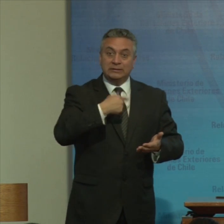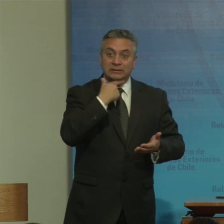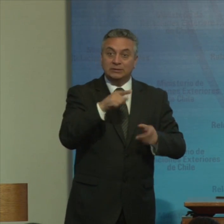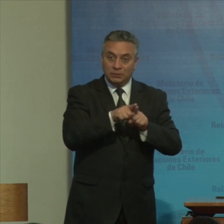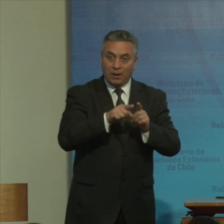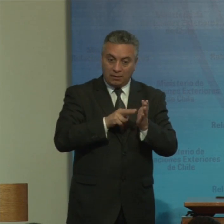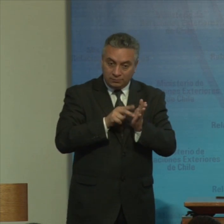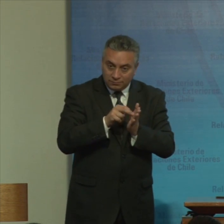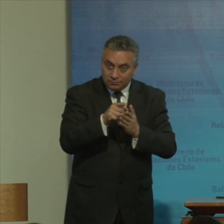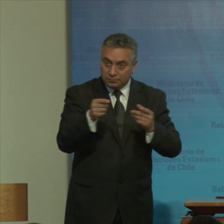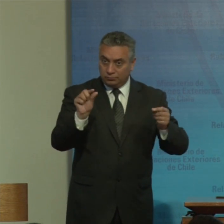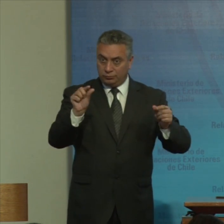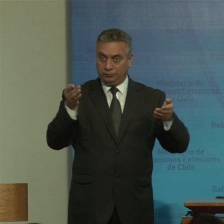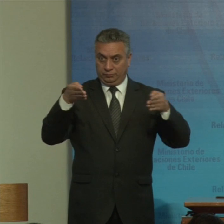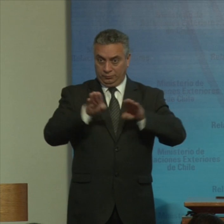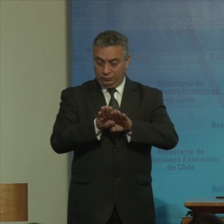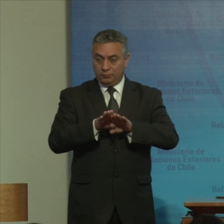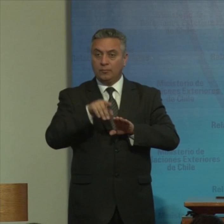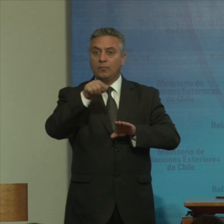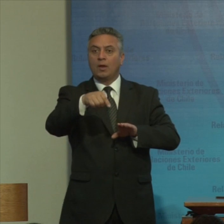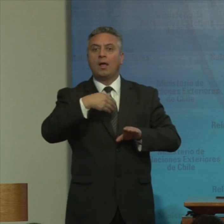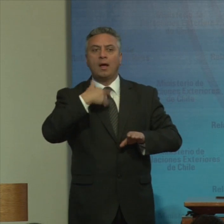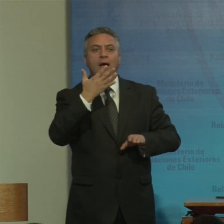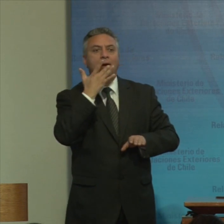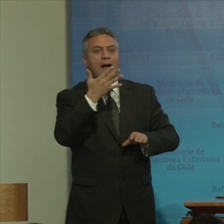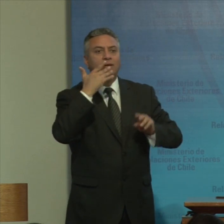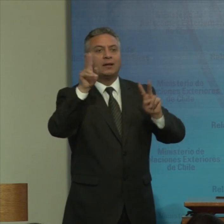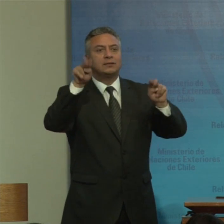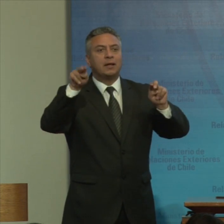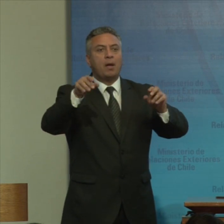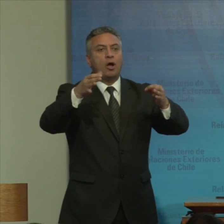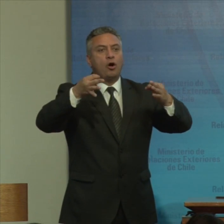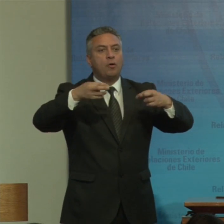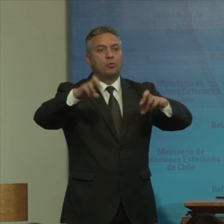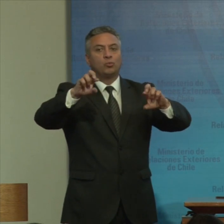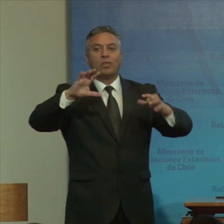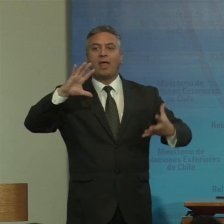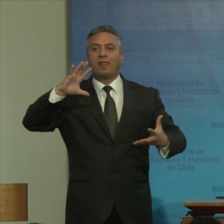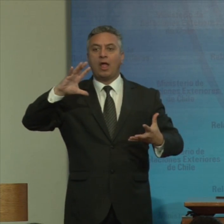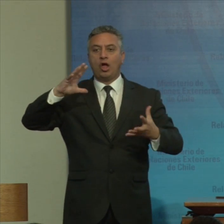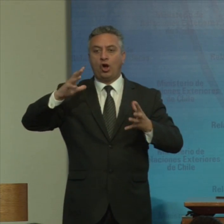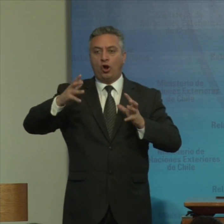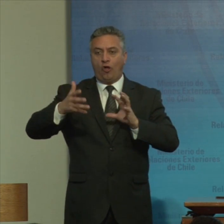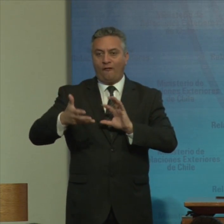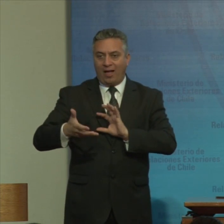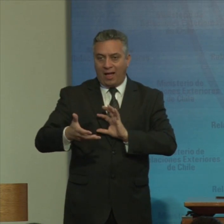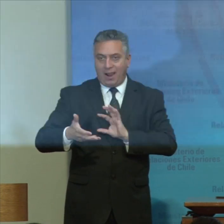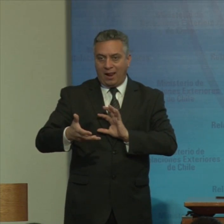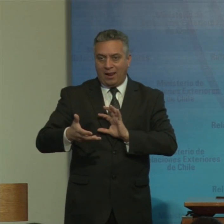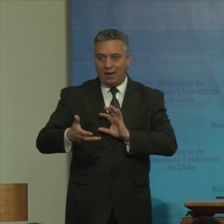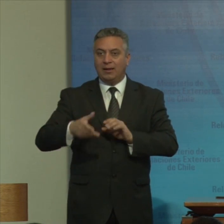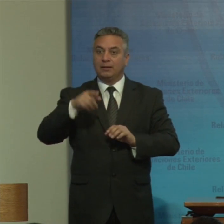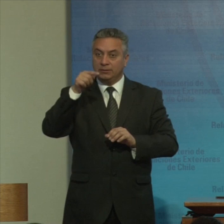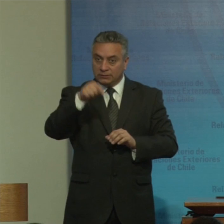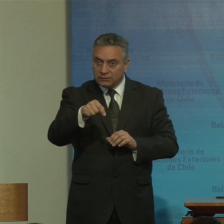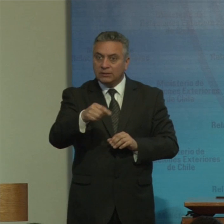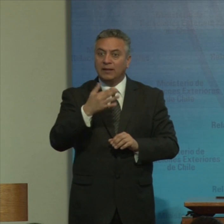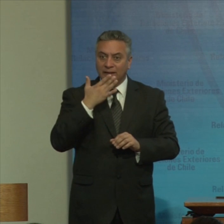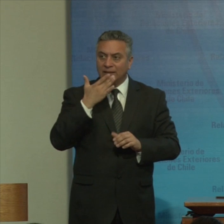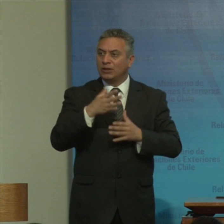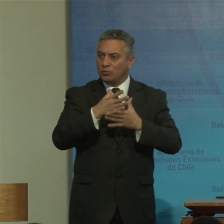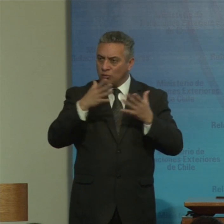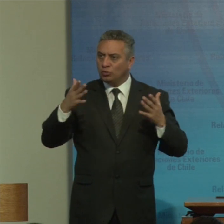hablando de oportunidades globales así ya se mencionó se habló mucho de de los ODS